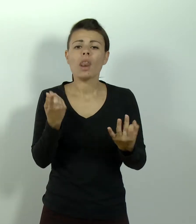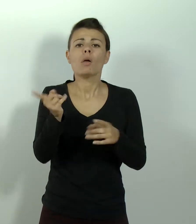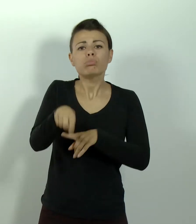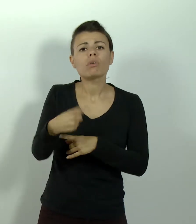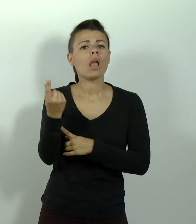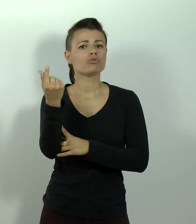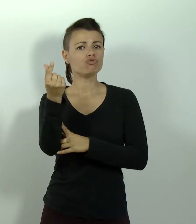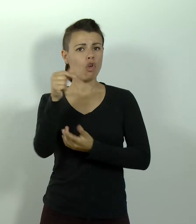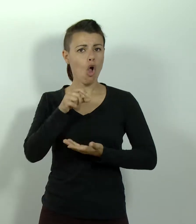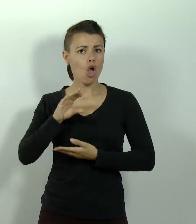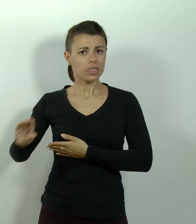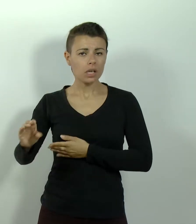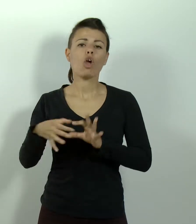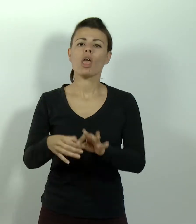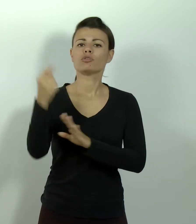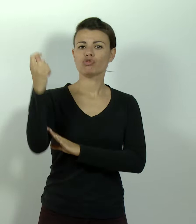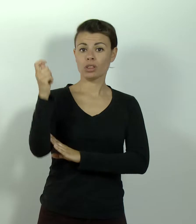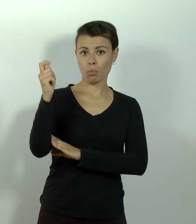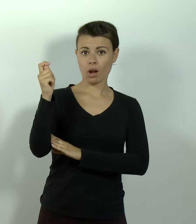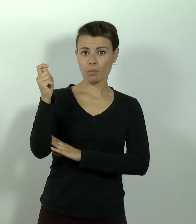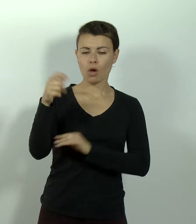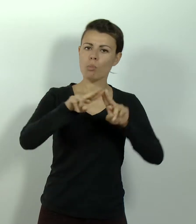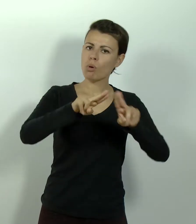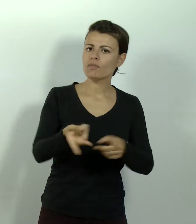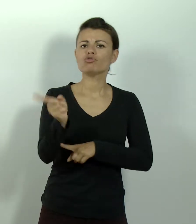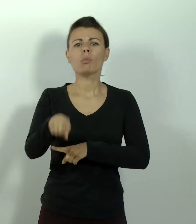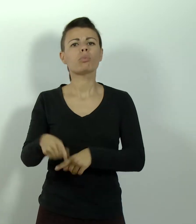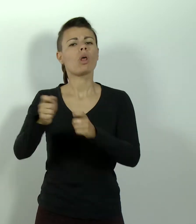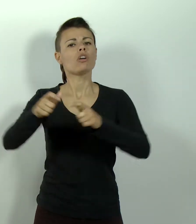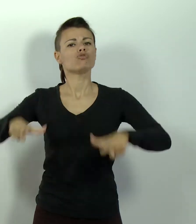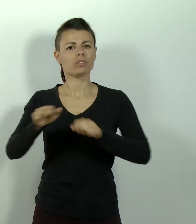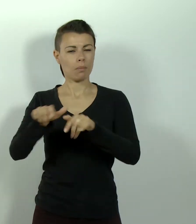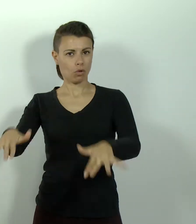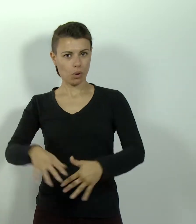i centri per l'impiego, sia alle province che alla città metropolitana.